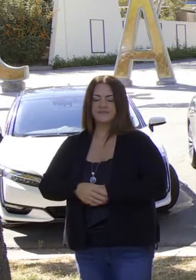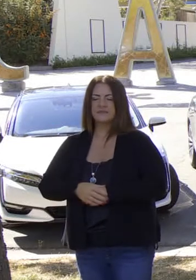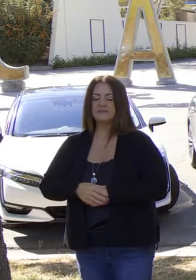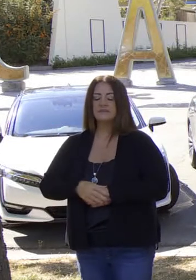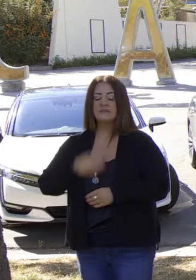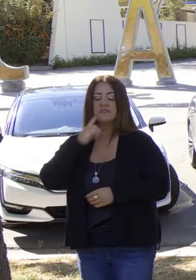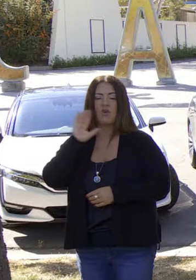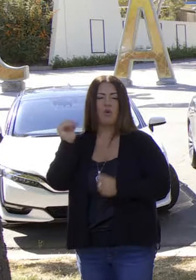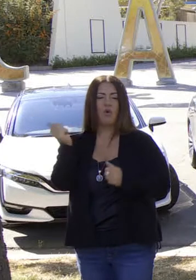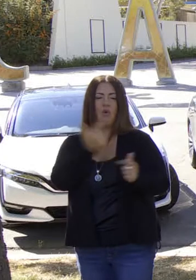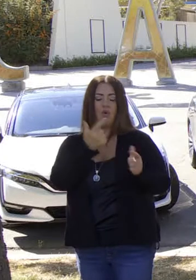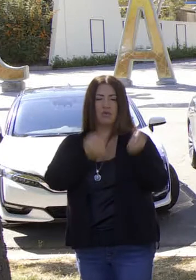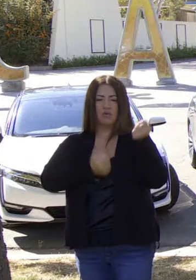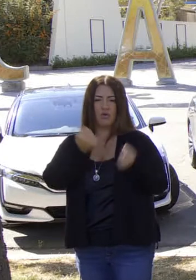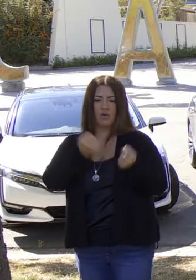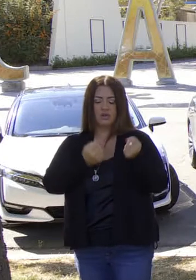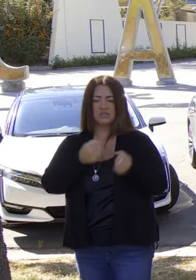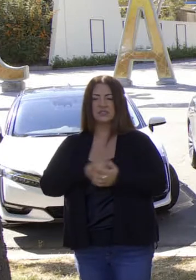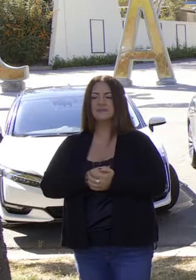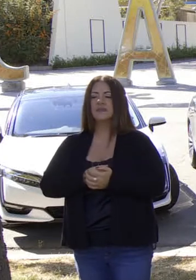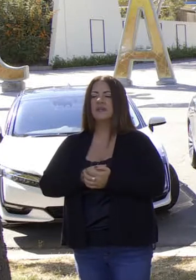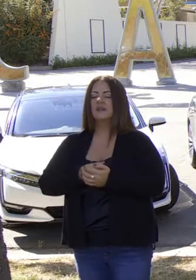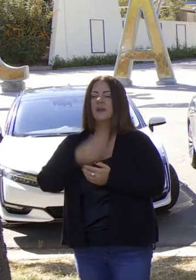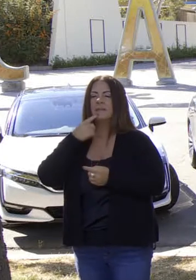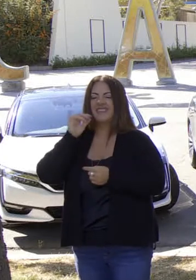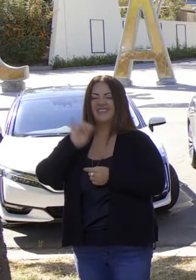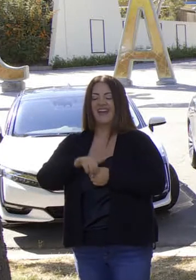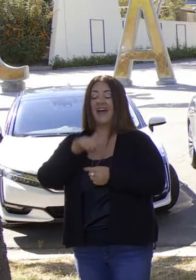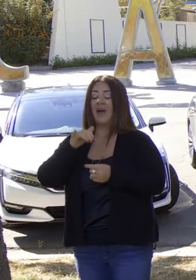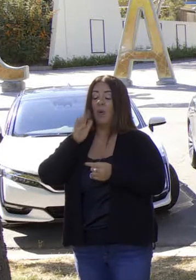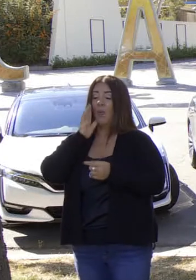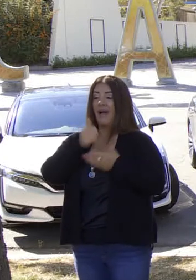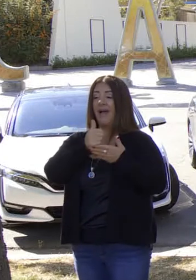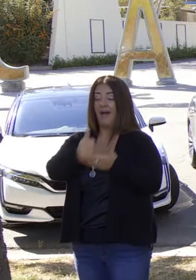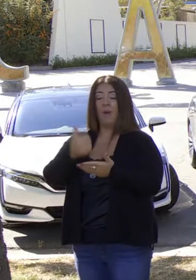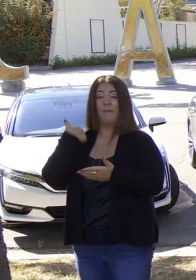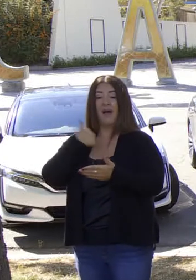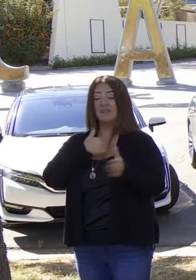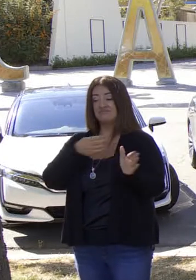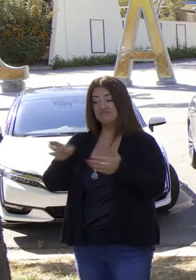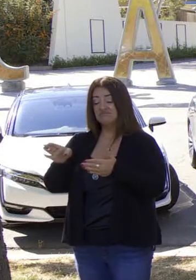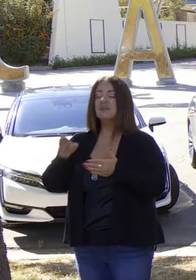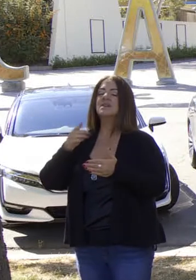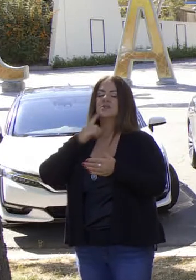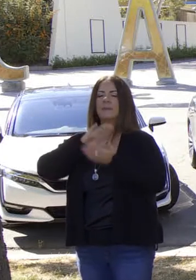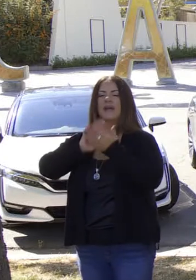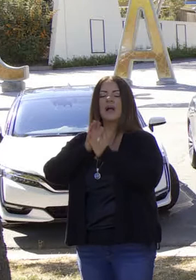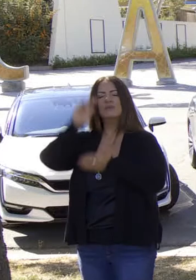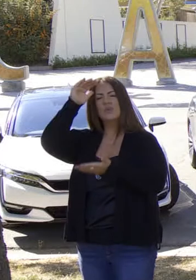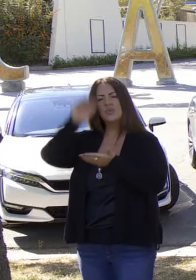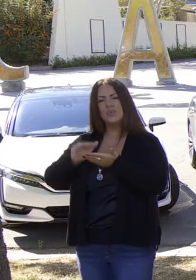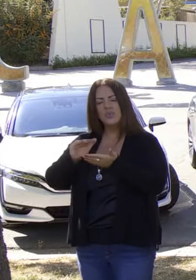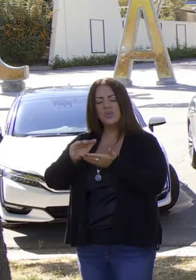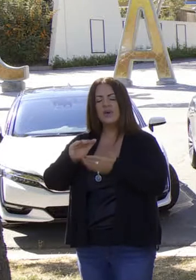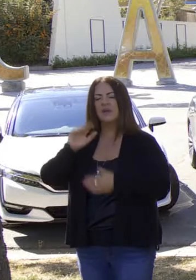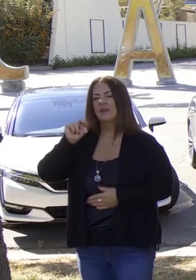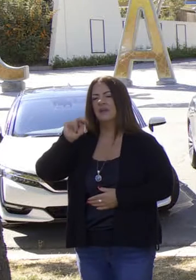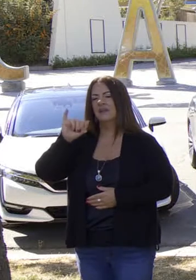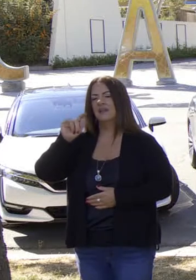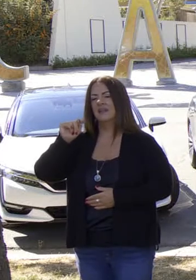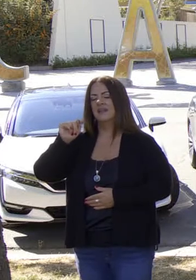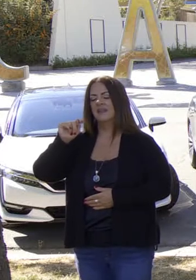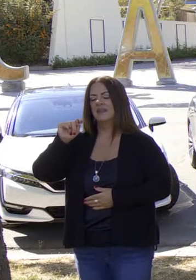vehículos libres de carbono, estableciendo límites de emisiones de gas de carbono y